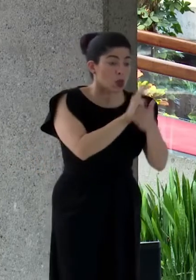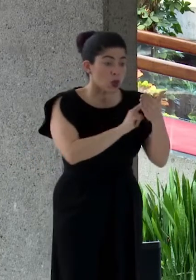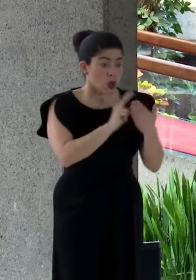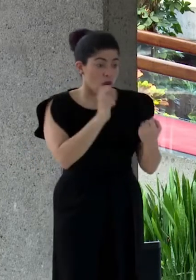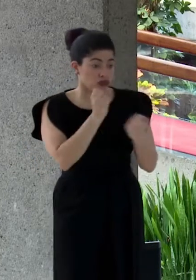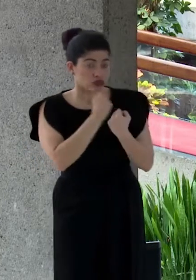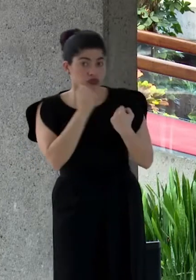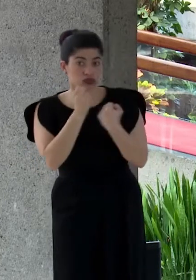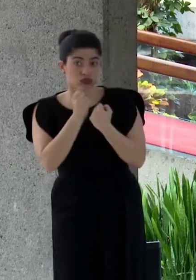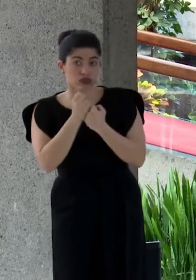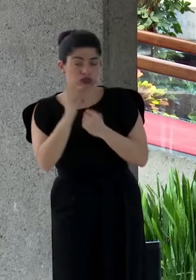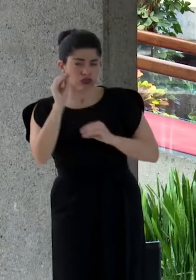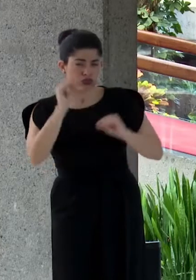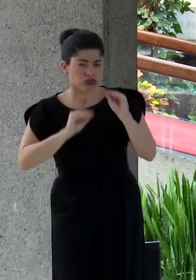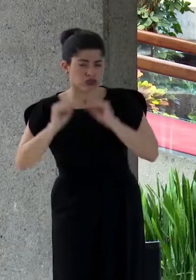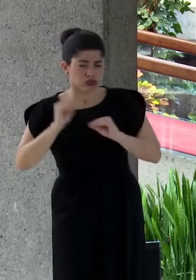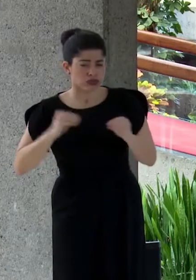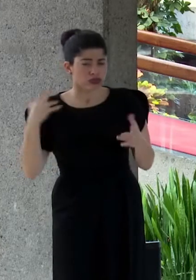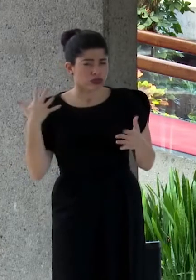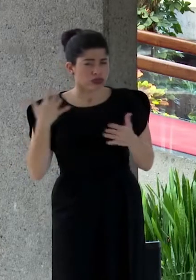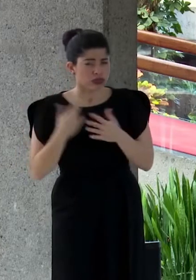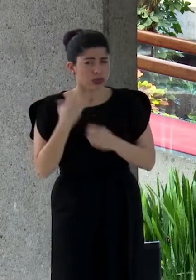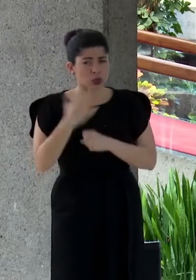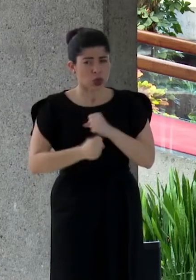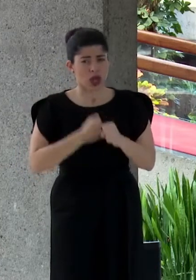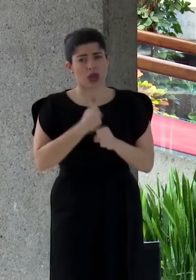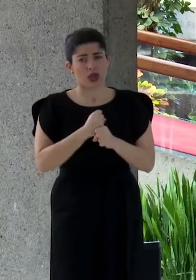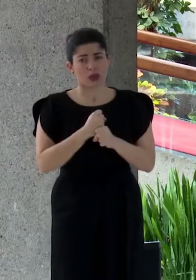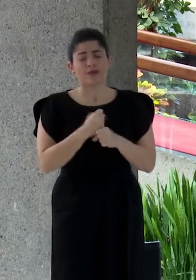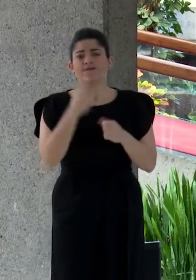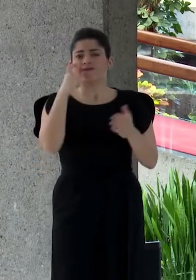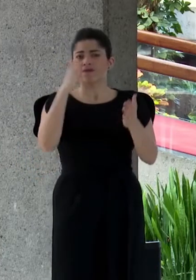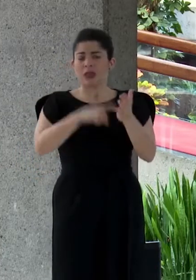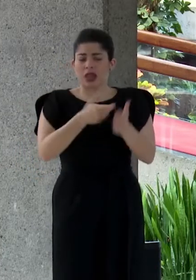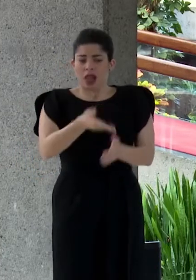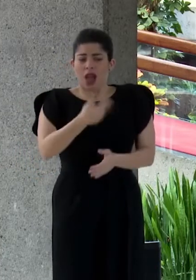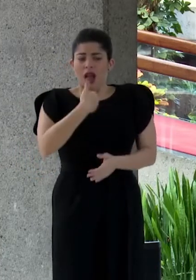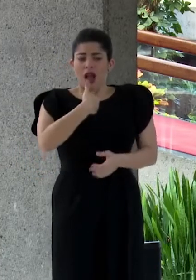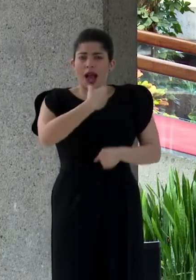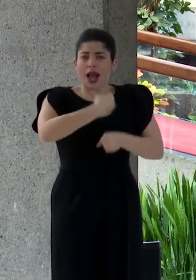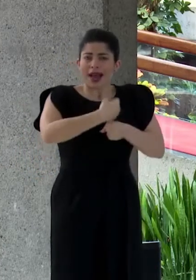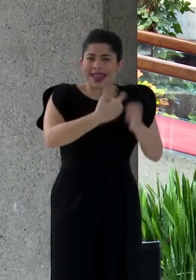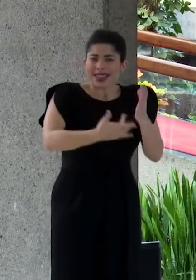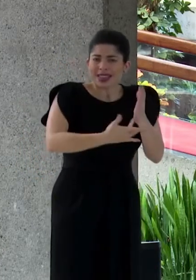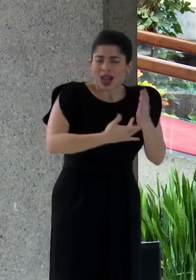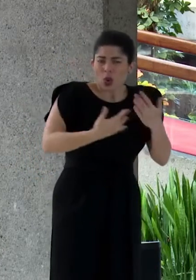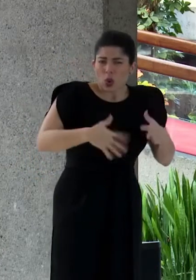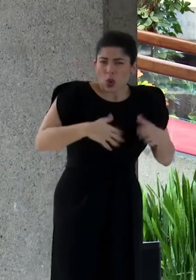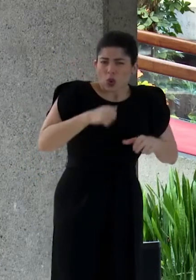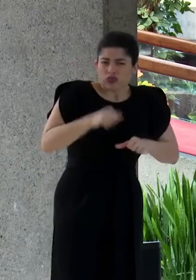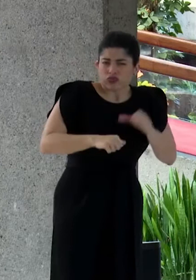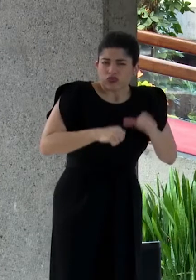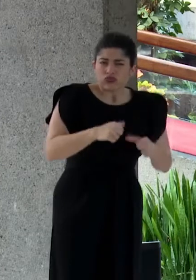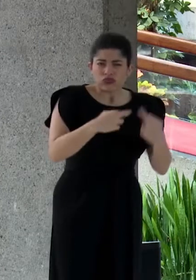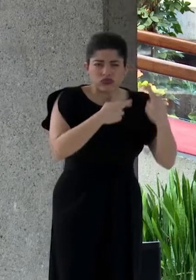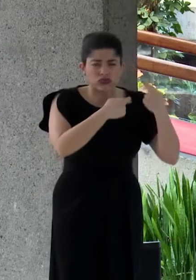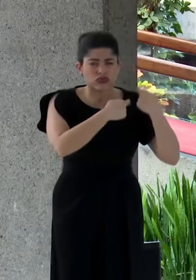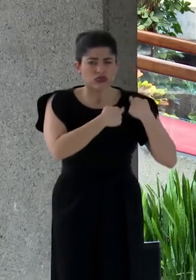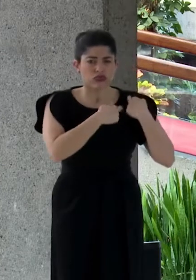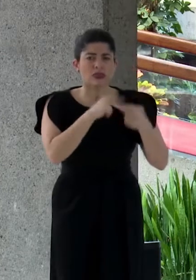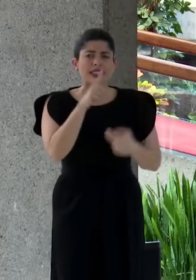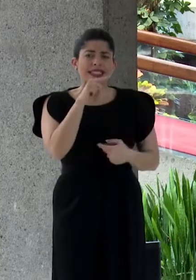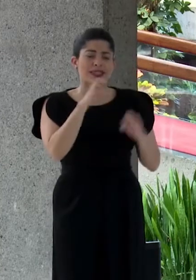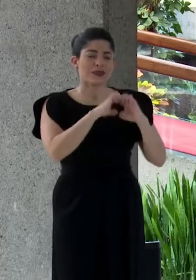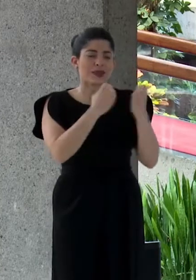han desarrollado a lo largo de muchos años. Reconocemos el trabajo técnico tesonero responsable del